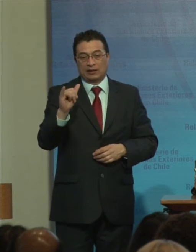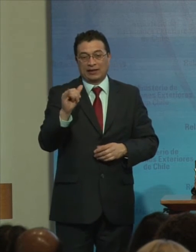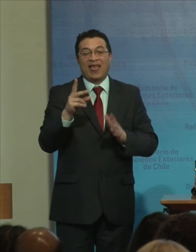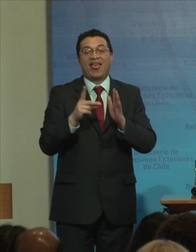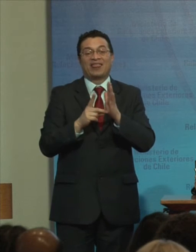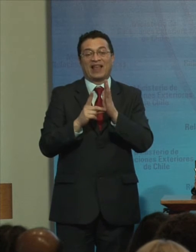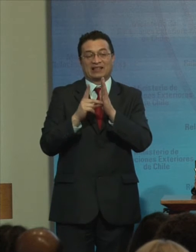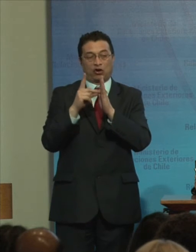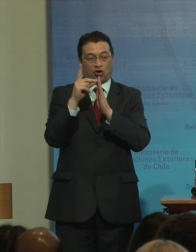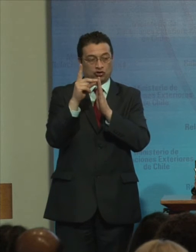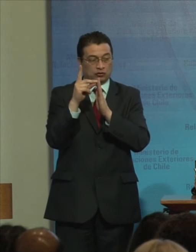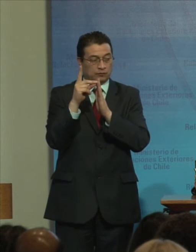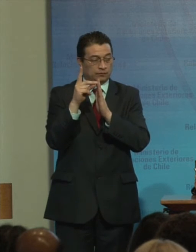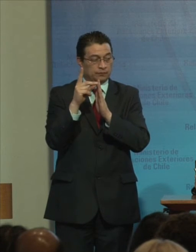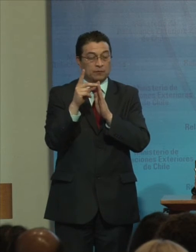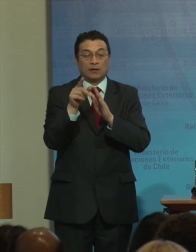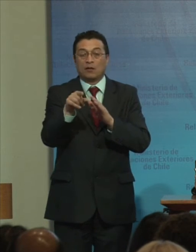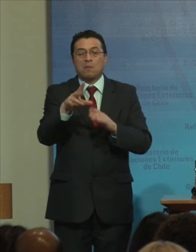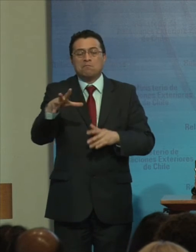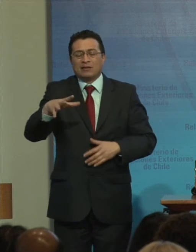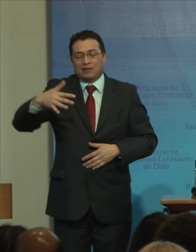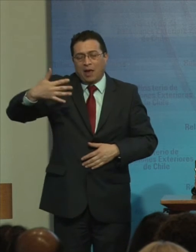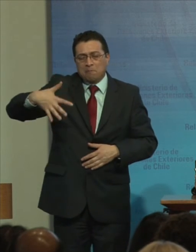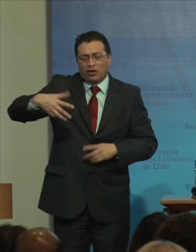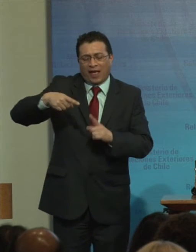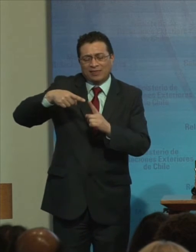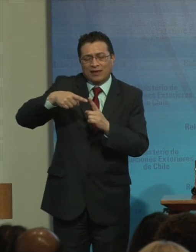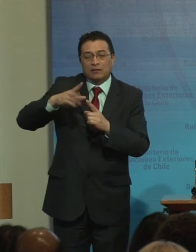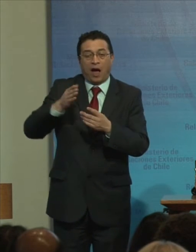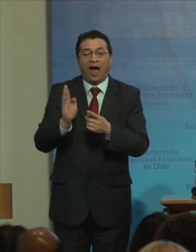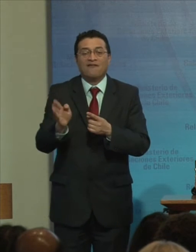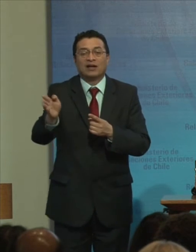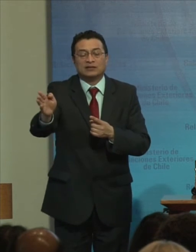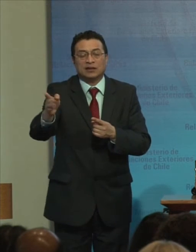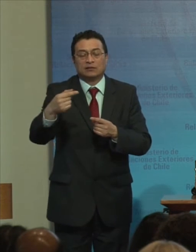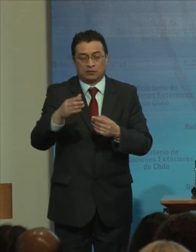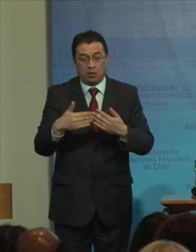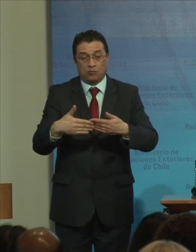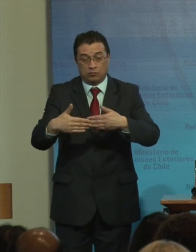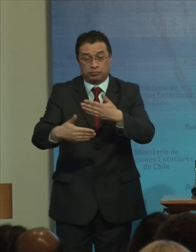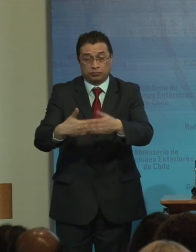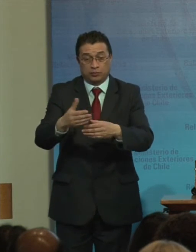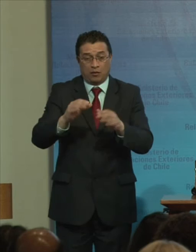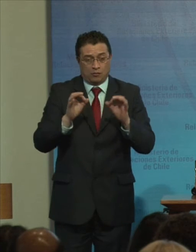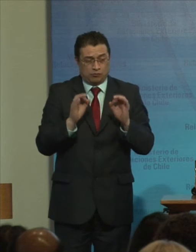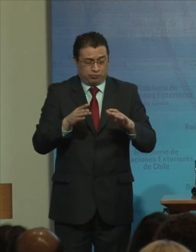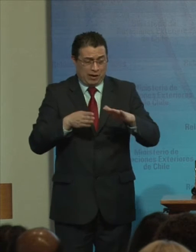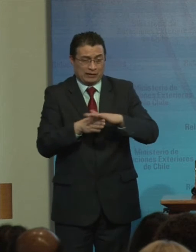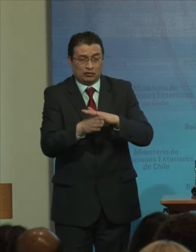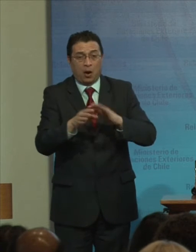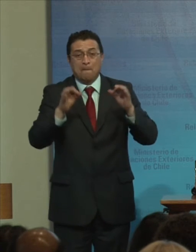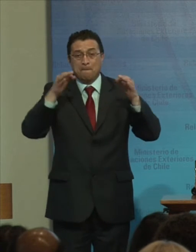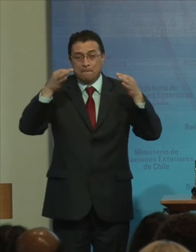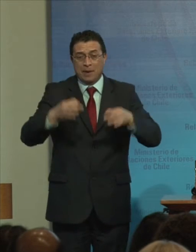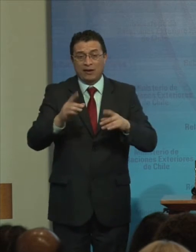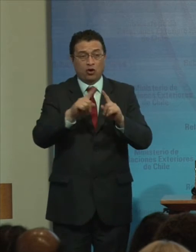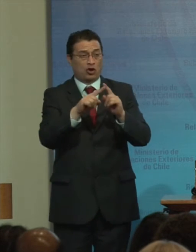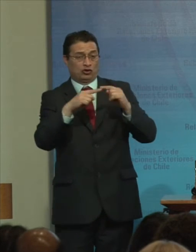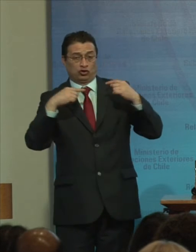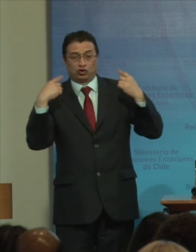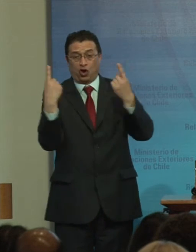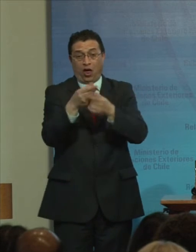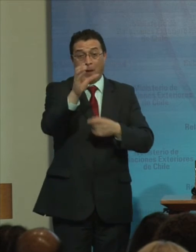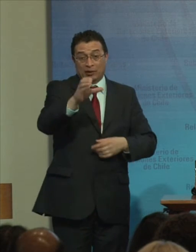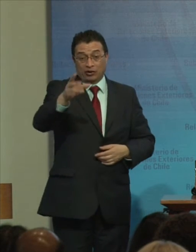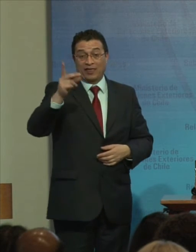desarrollo La clave Para seguir avanzando En la inclusión Plena De la persona Con discapacidad Es la transversalidad